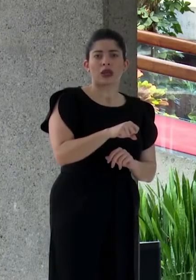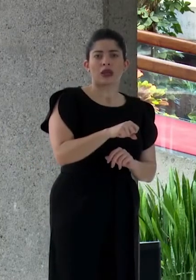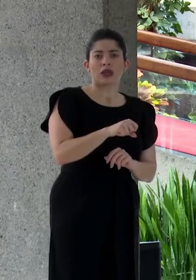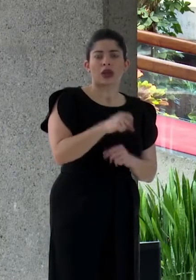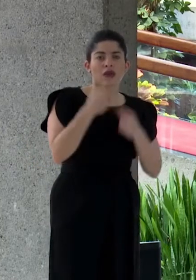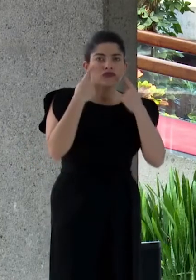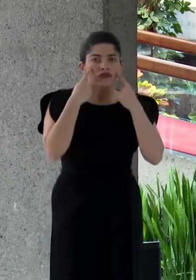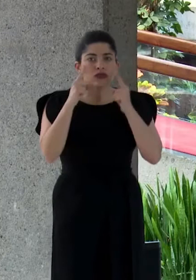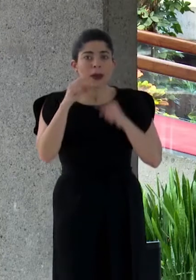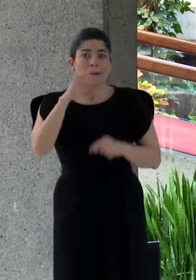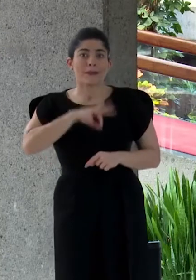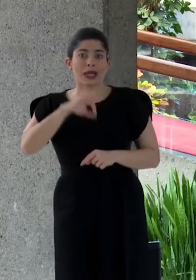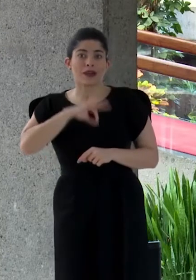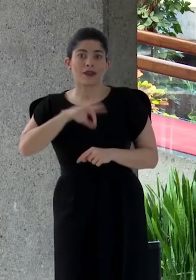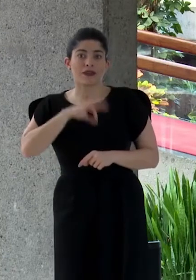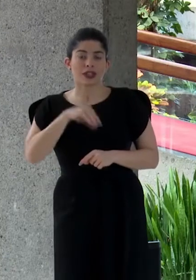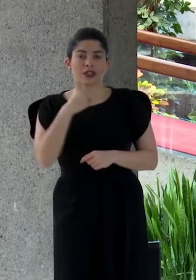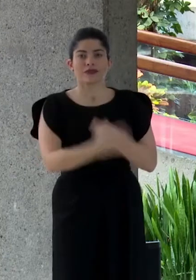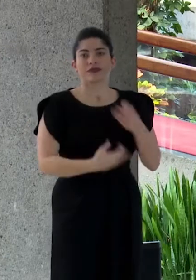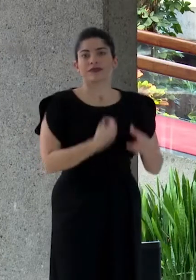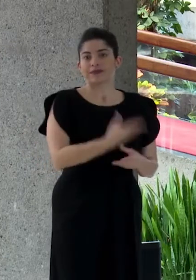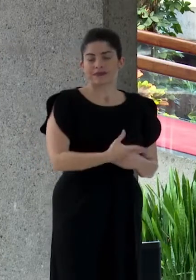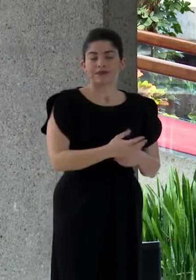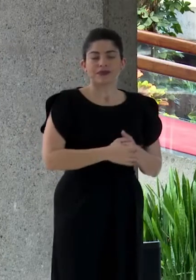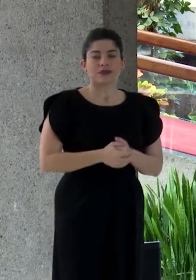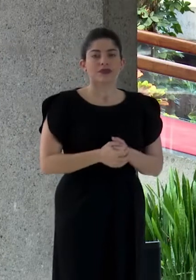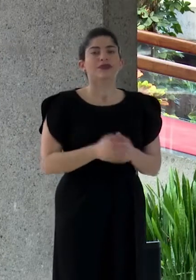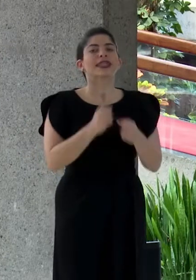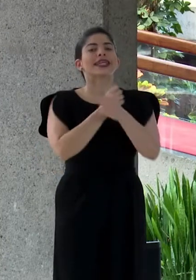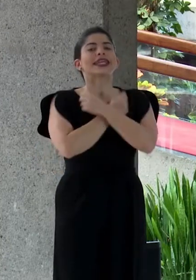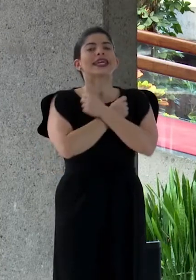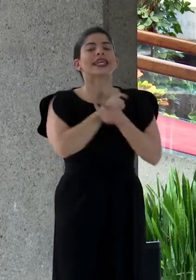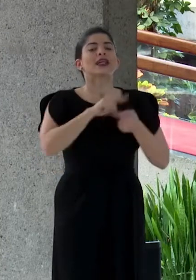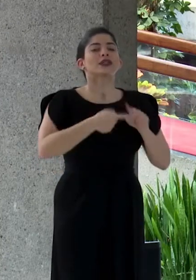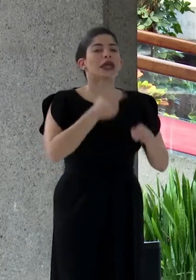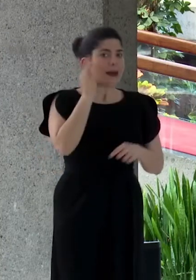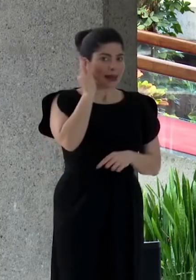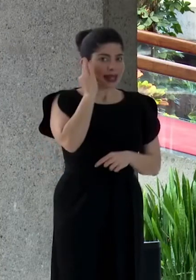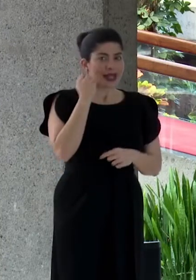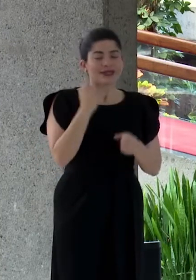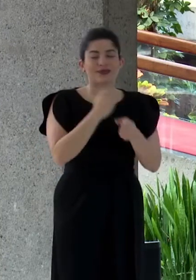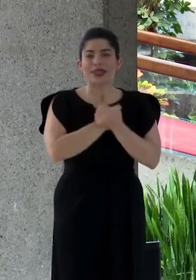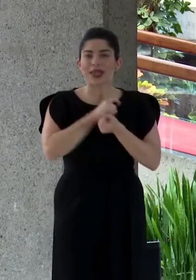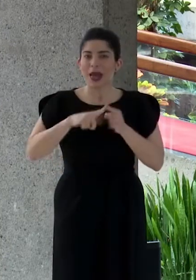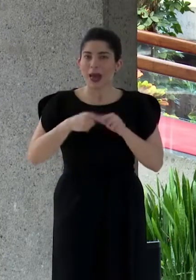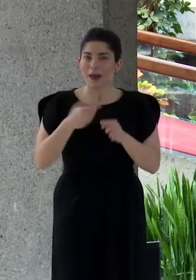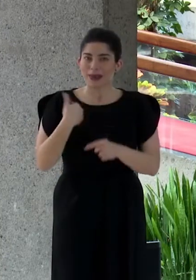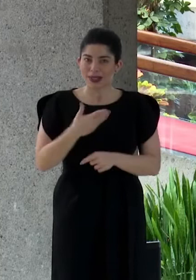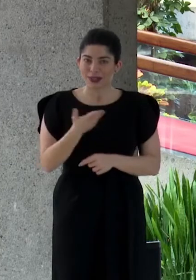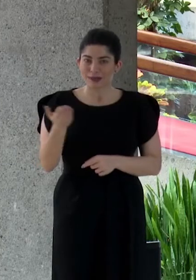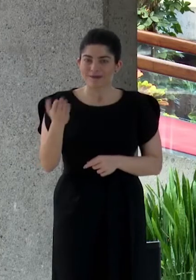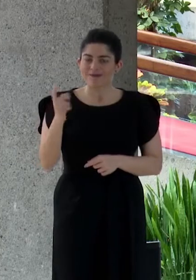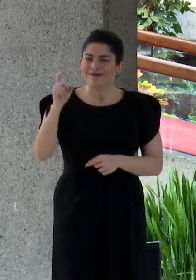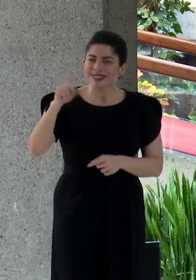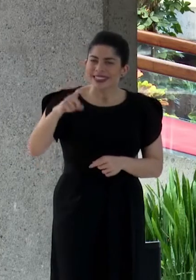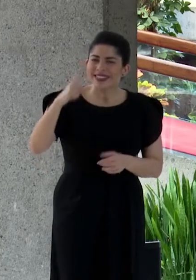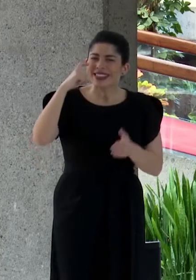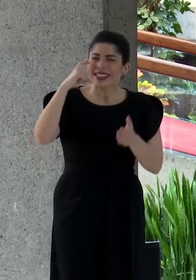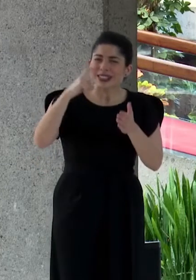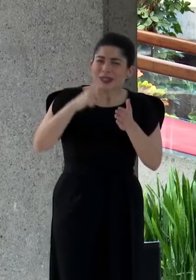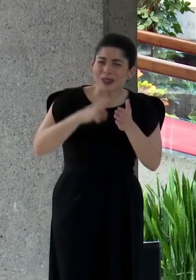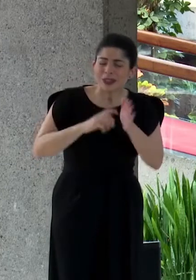beneficios del Estado. Queridas amigas, queridos amigos, debemos reconocer el